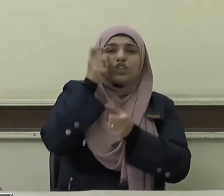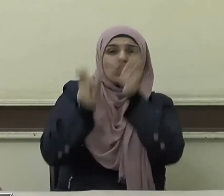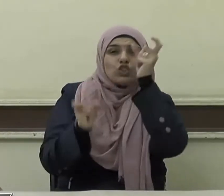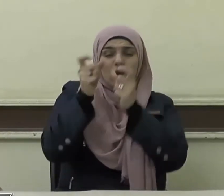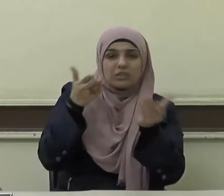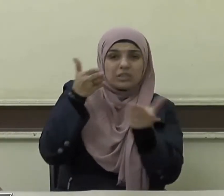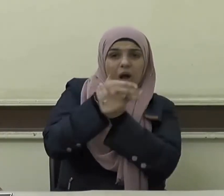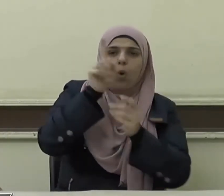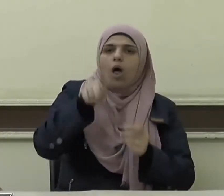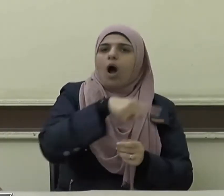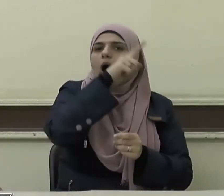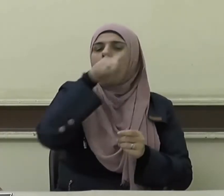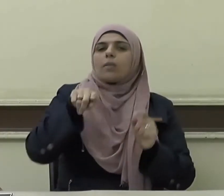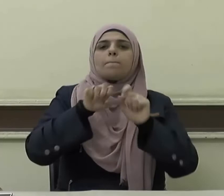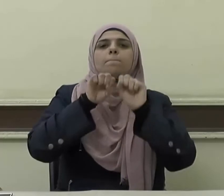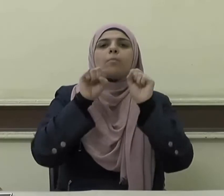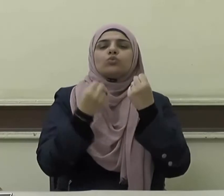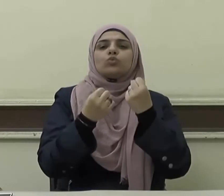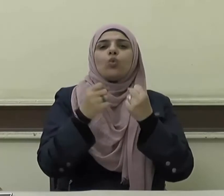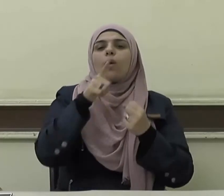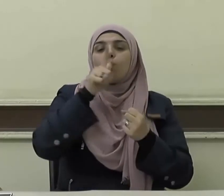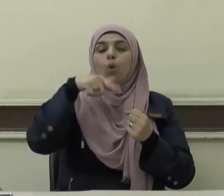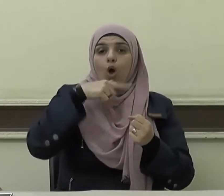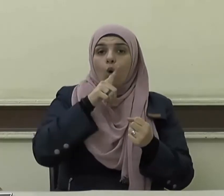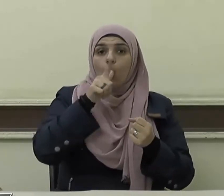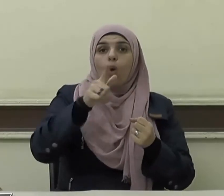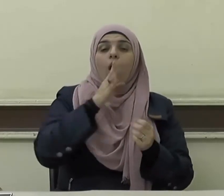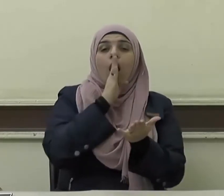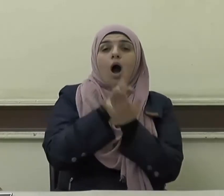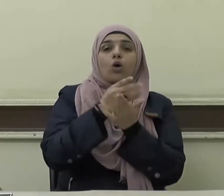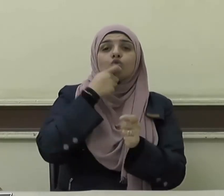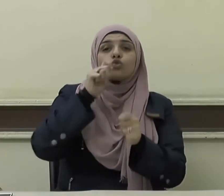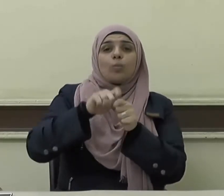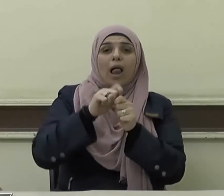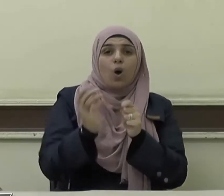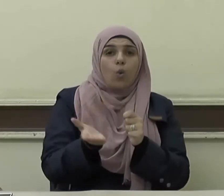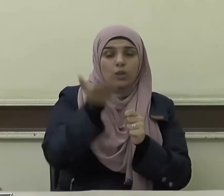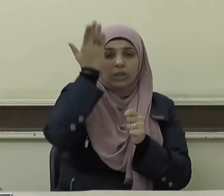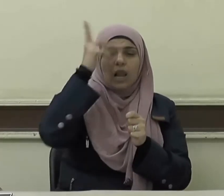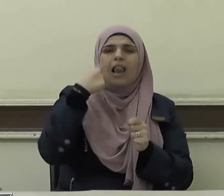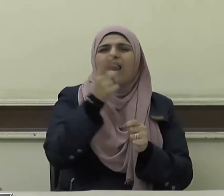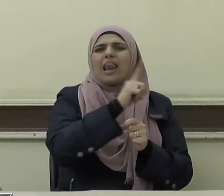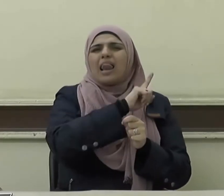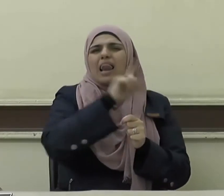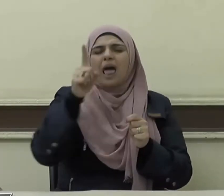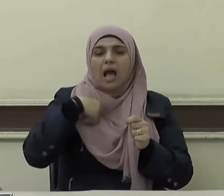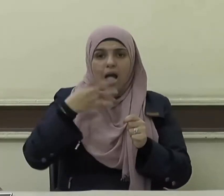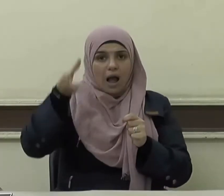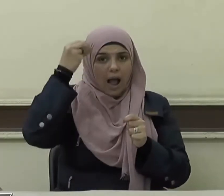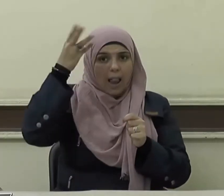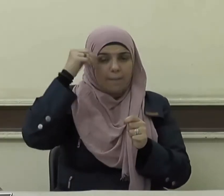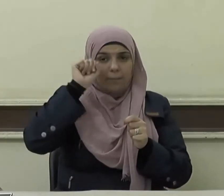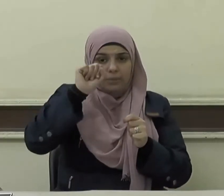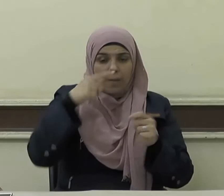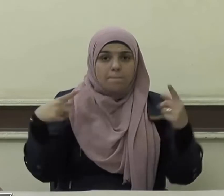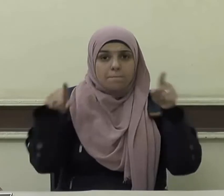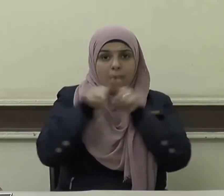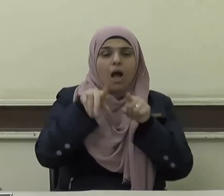يعنيه حيث يقول الحق سبحانه ولا تقف ما ليس لك به علم إن